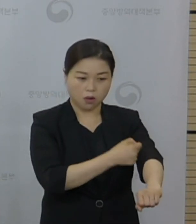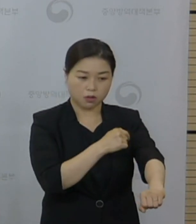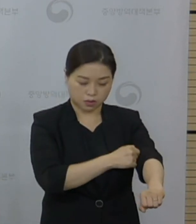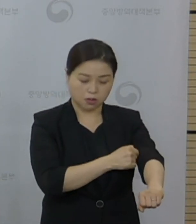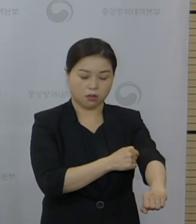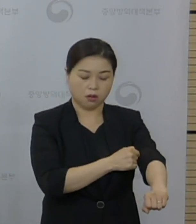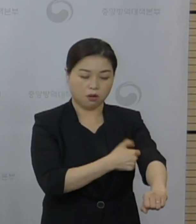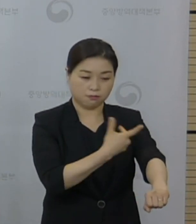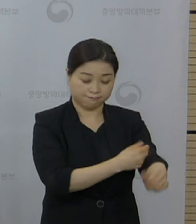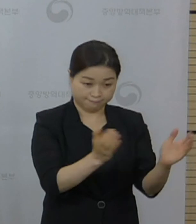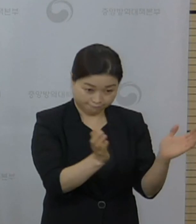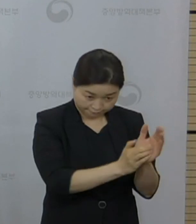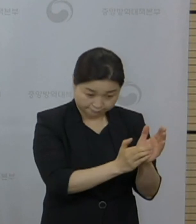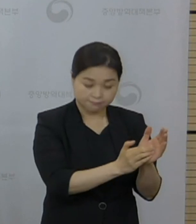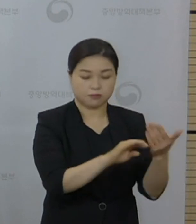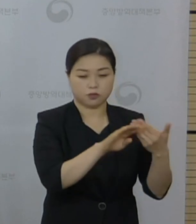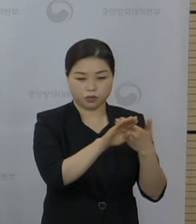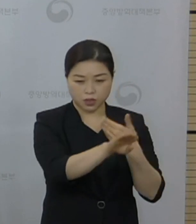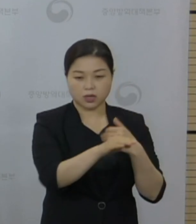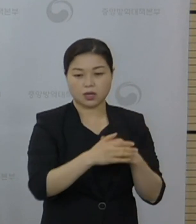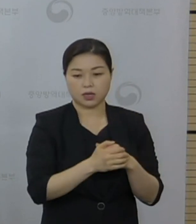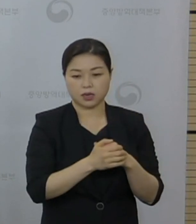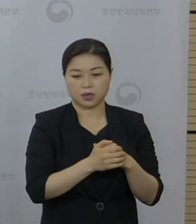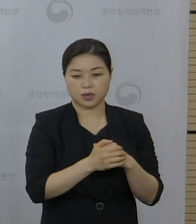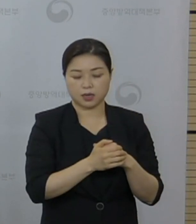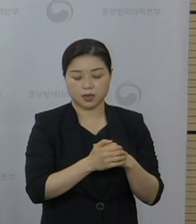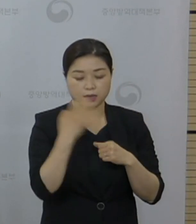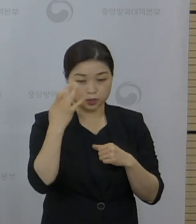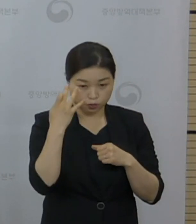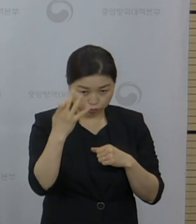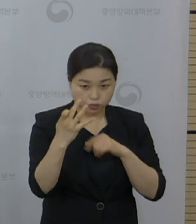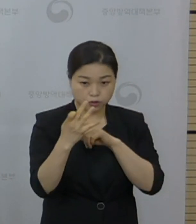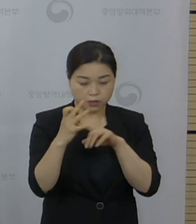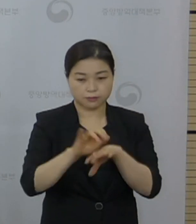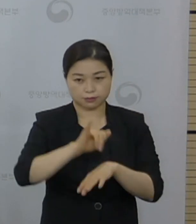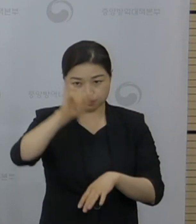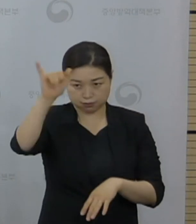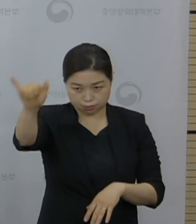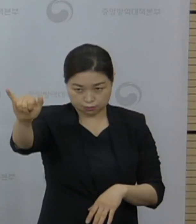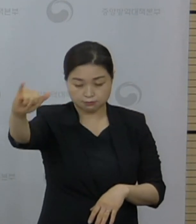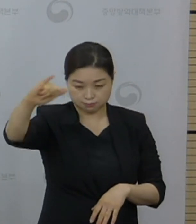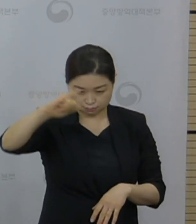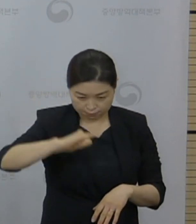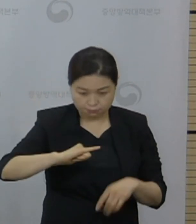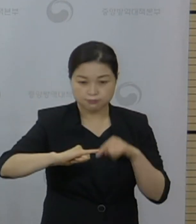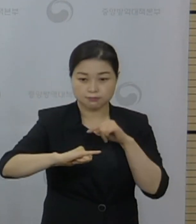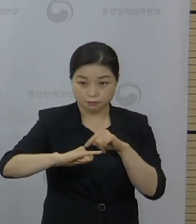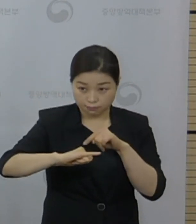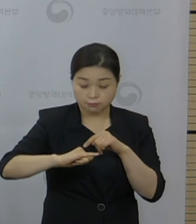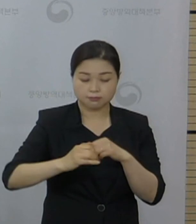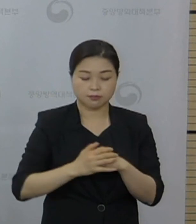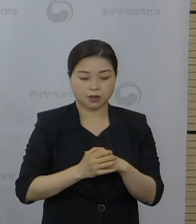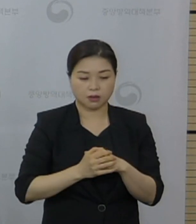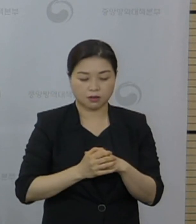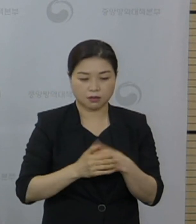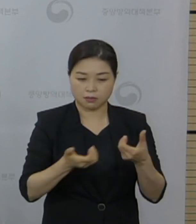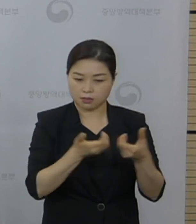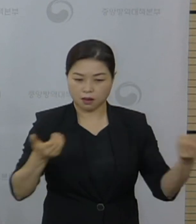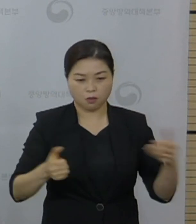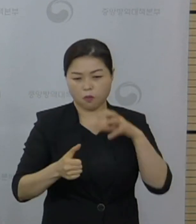완료하시고 2주가 지난 후에 해외를 다녀오시는 분들에 대해서는 자가격리 면제